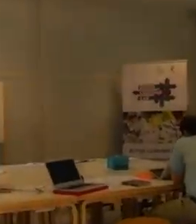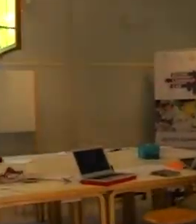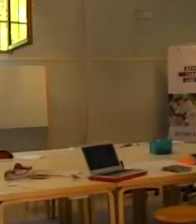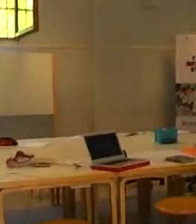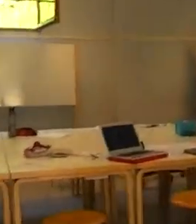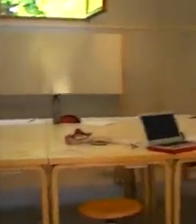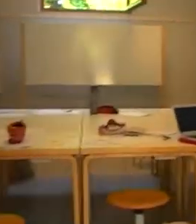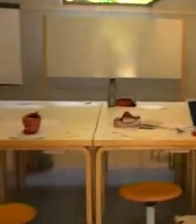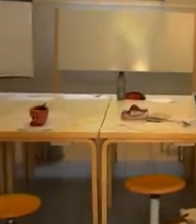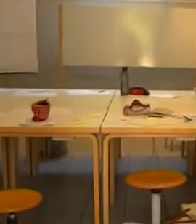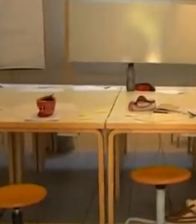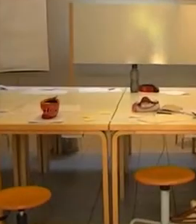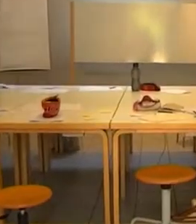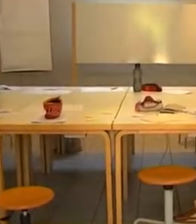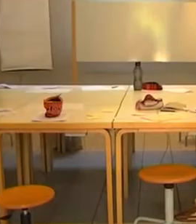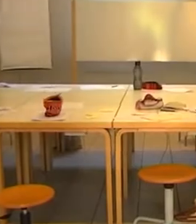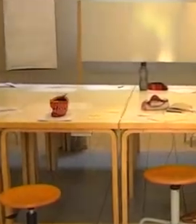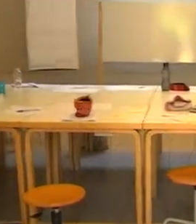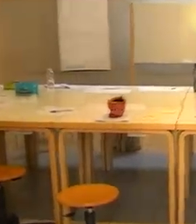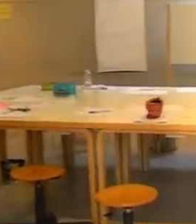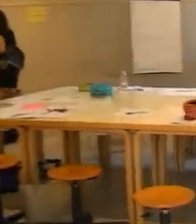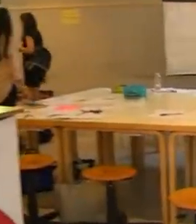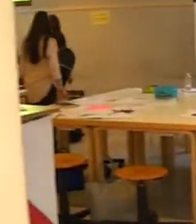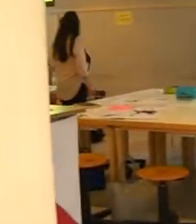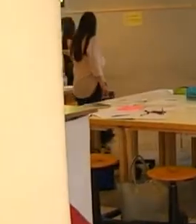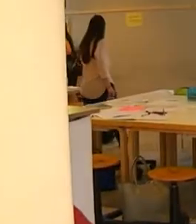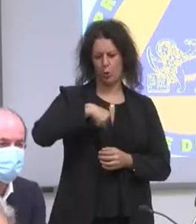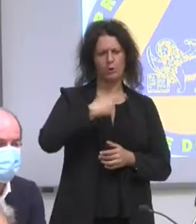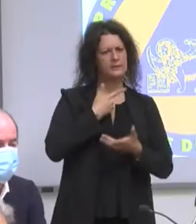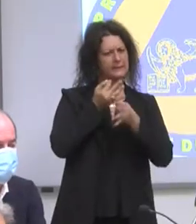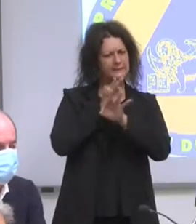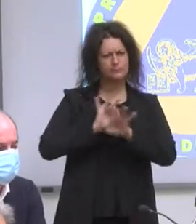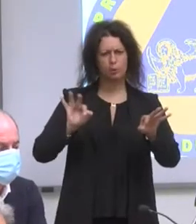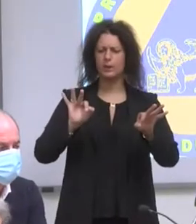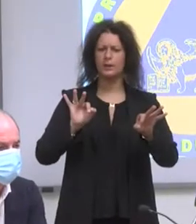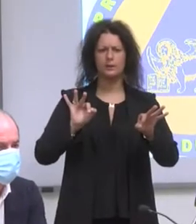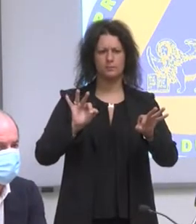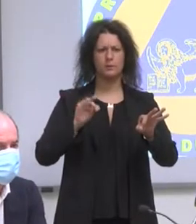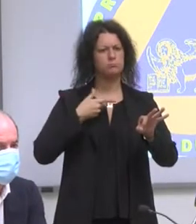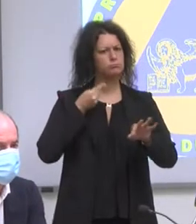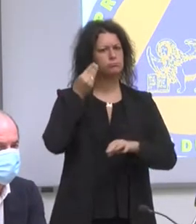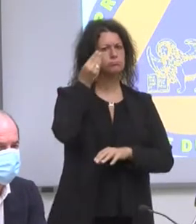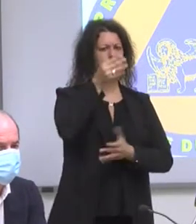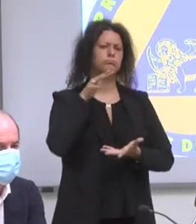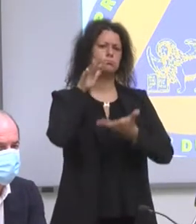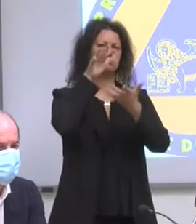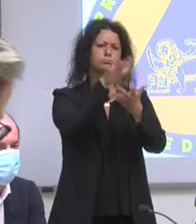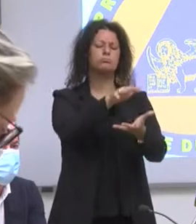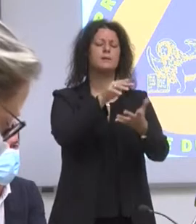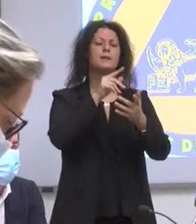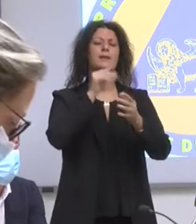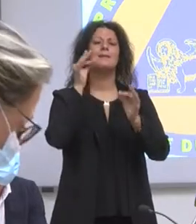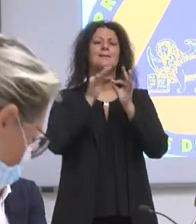stretto giro di posta, distribuire tamponi. Noi siamo disponibili a fornire a loro top di tamponi rapidi per i propri